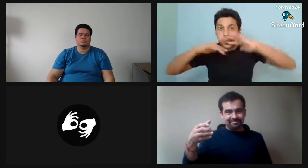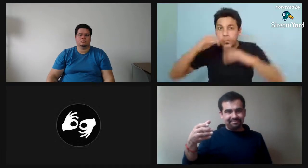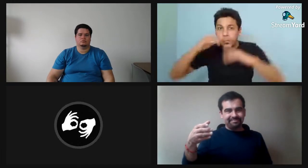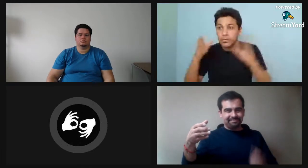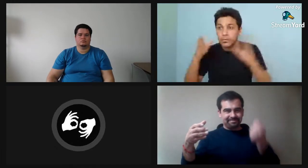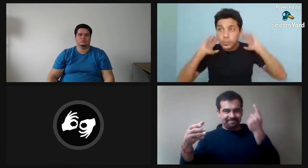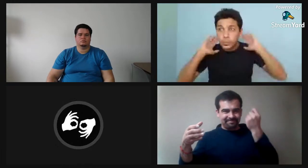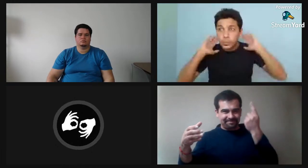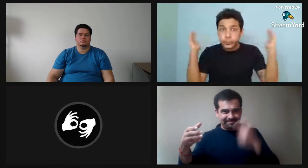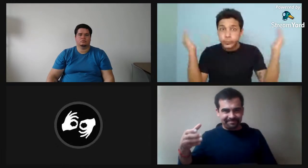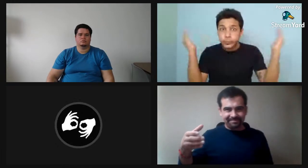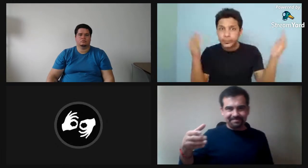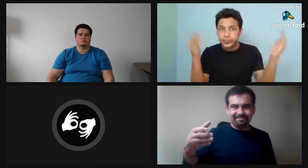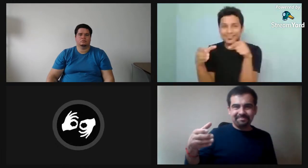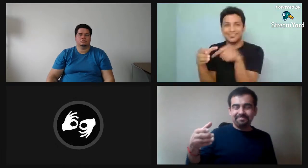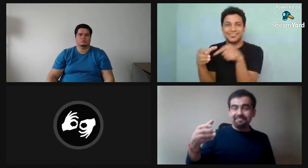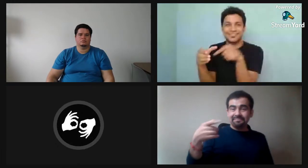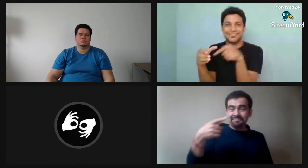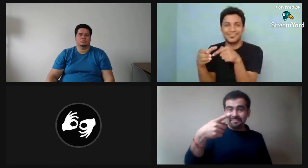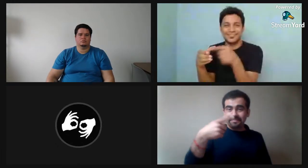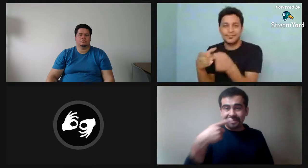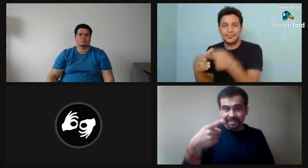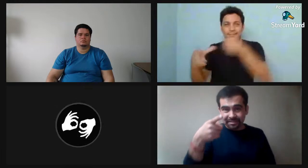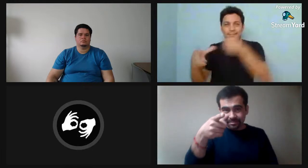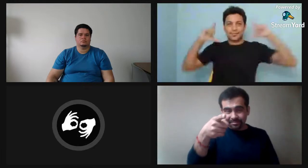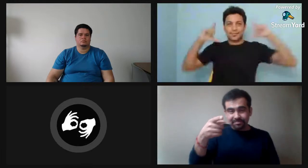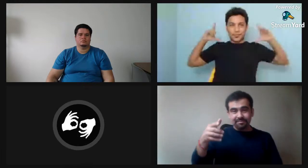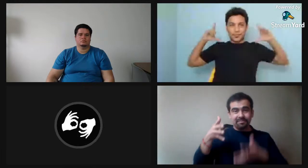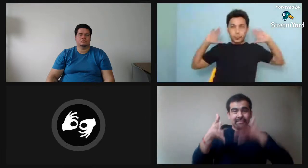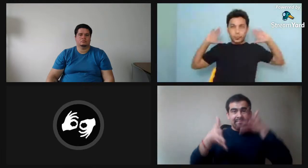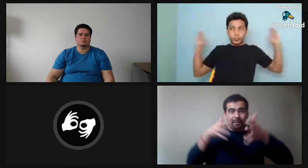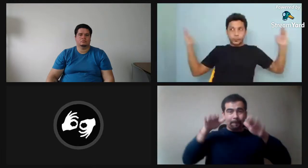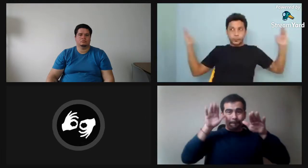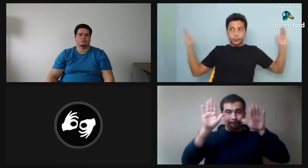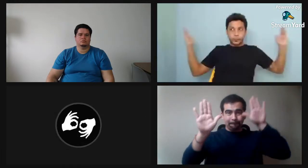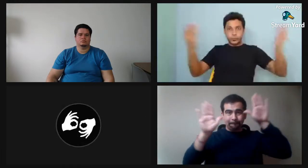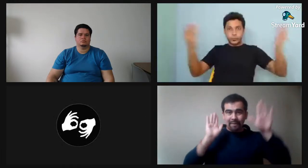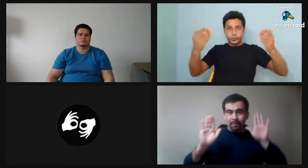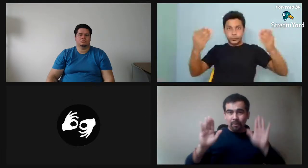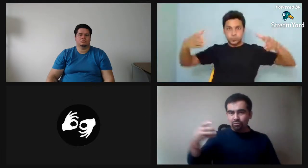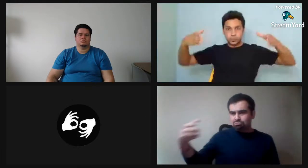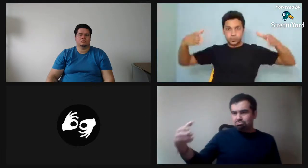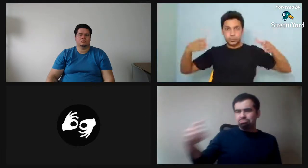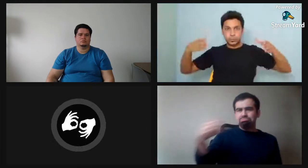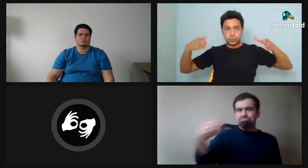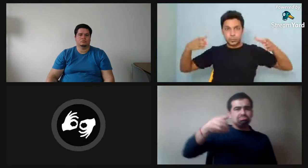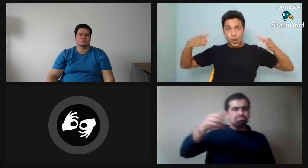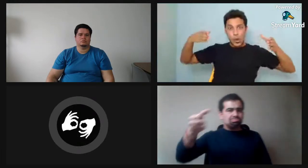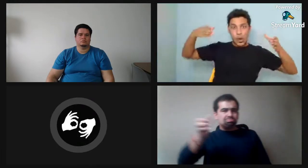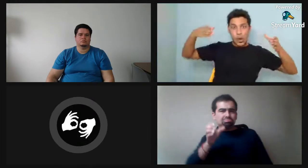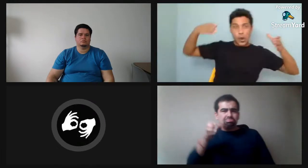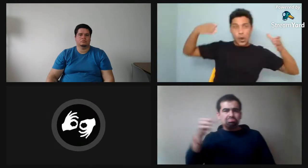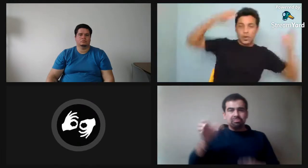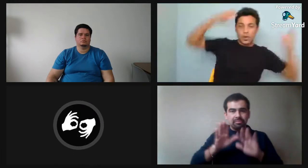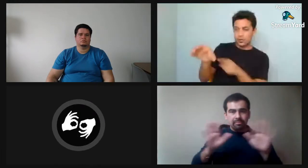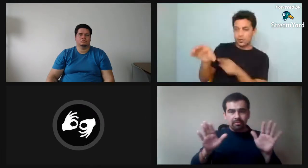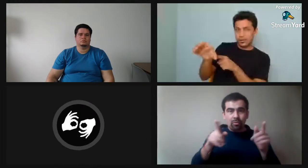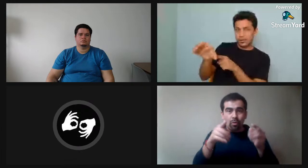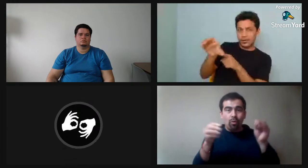Entonces, yo muestro el vaso y el líquido que está dentro y también lo represento. Yo hago este movimiento para decir que